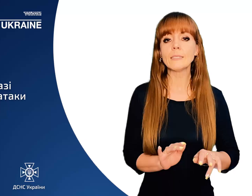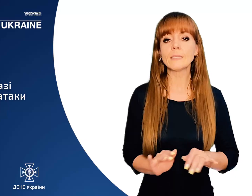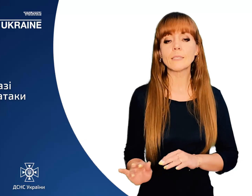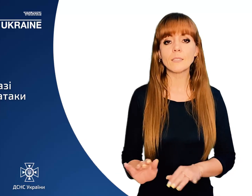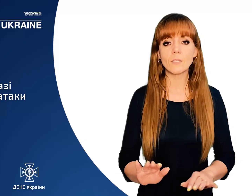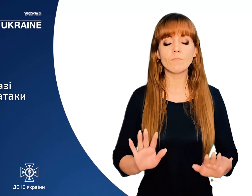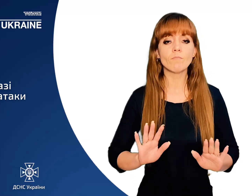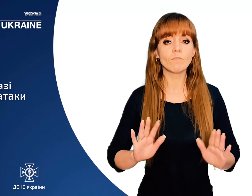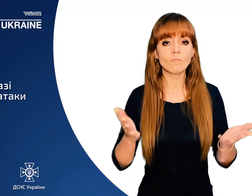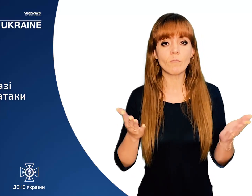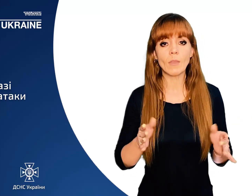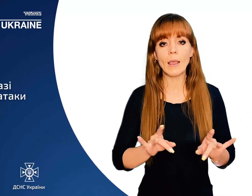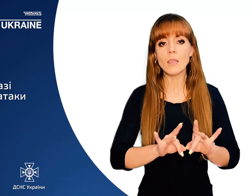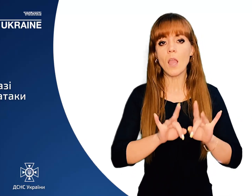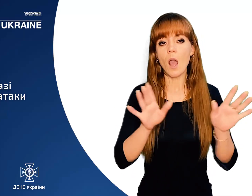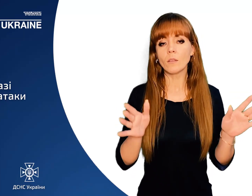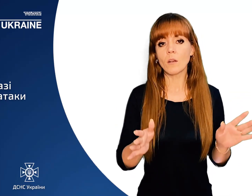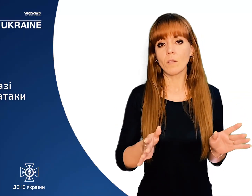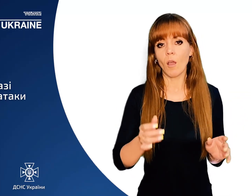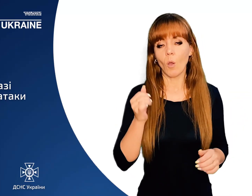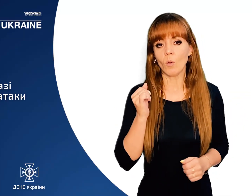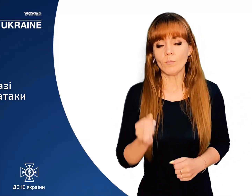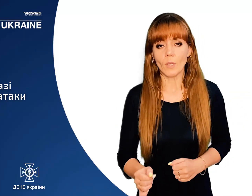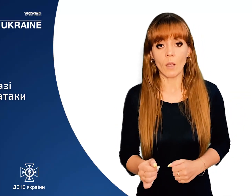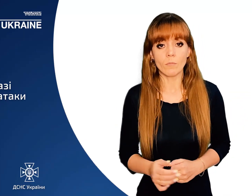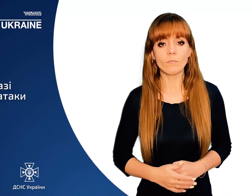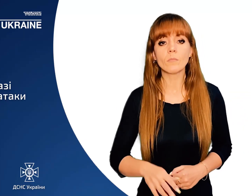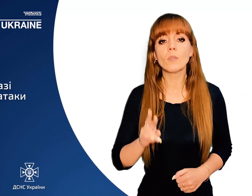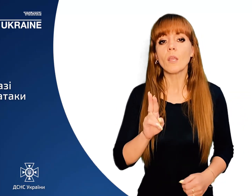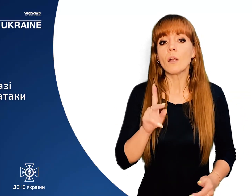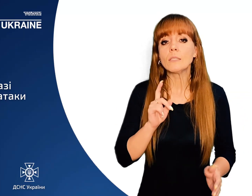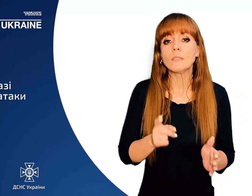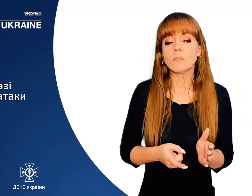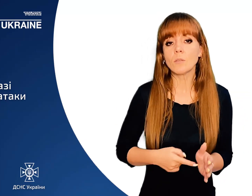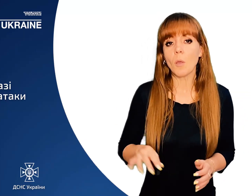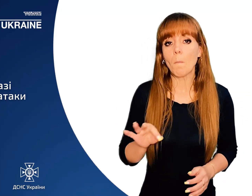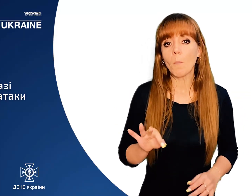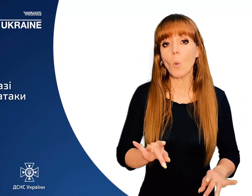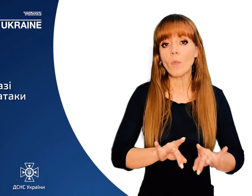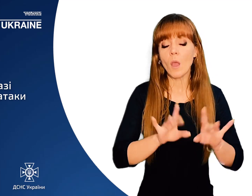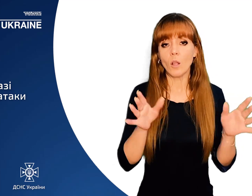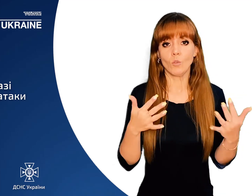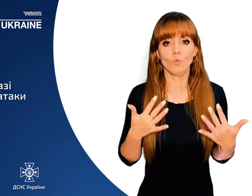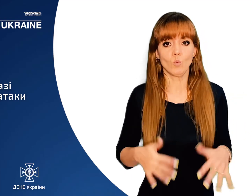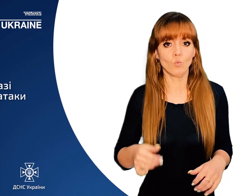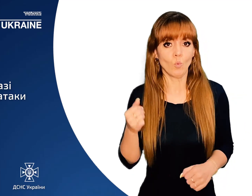Дії у разі ядерної атаки Як дізнатися про ядерний удар?